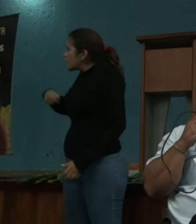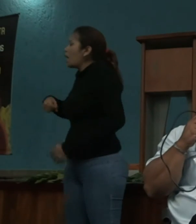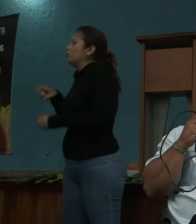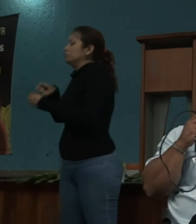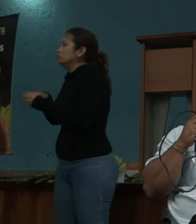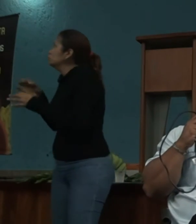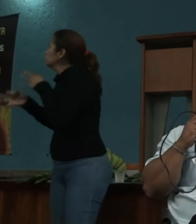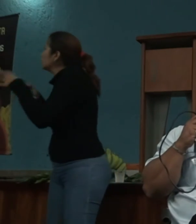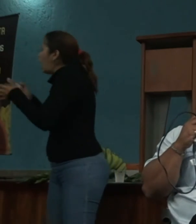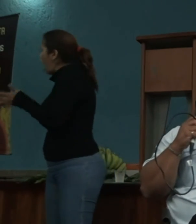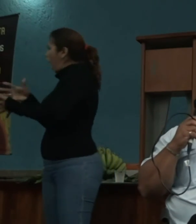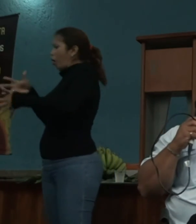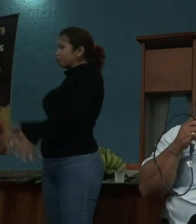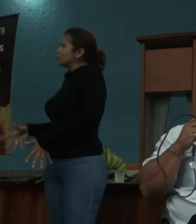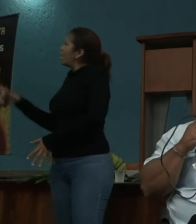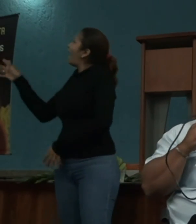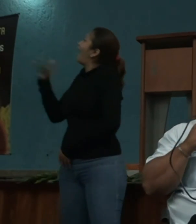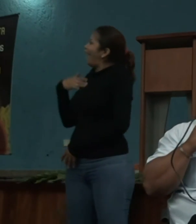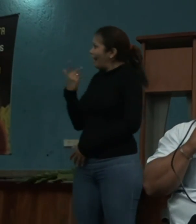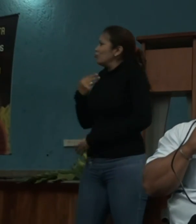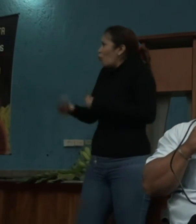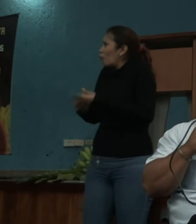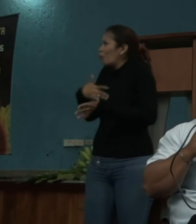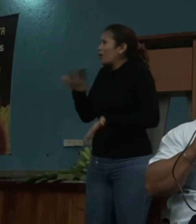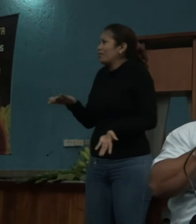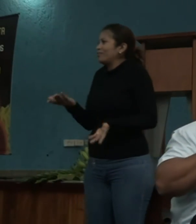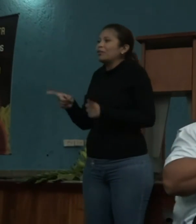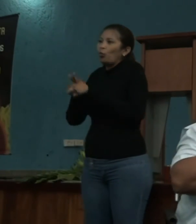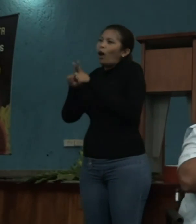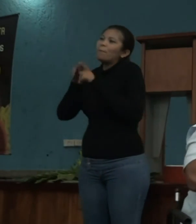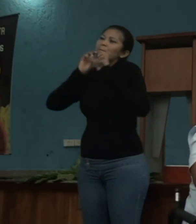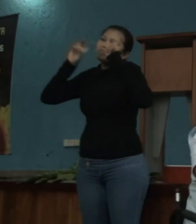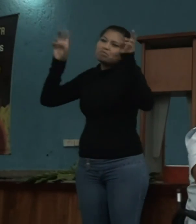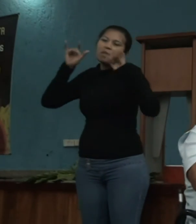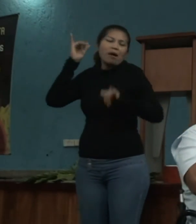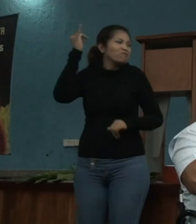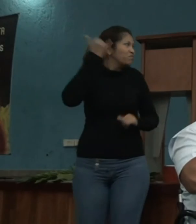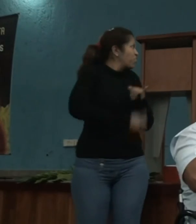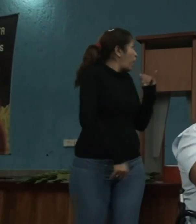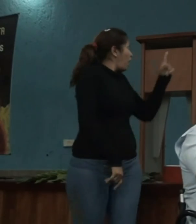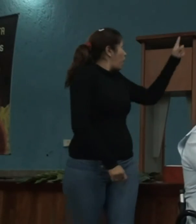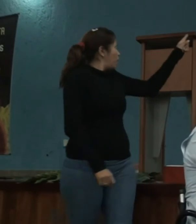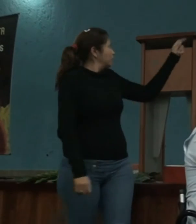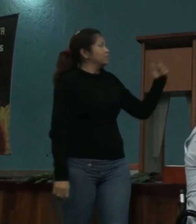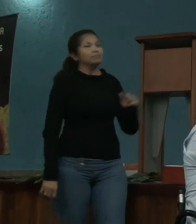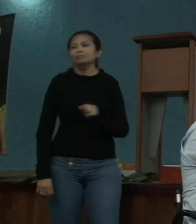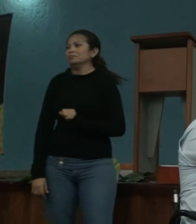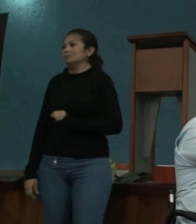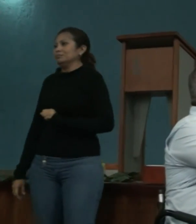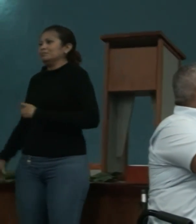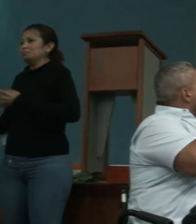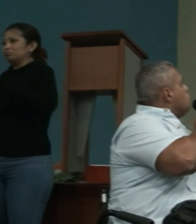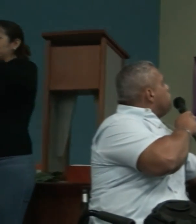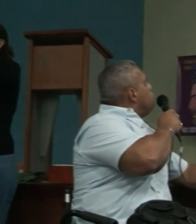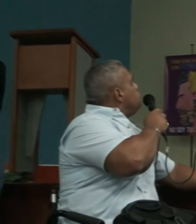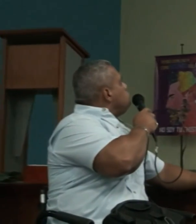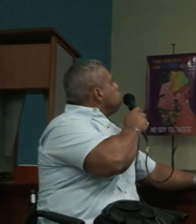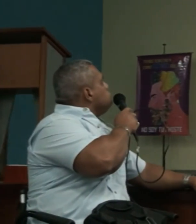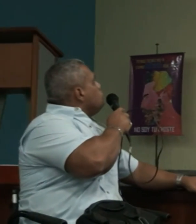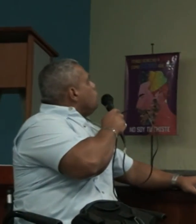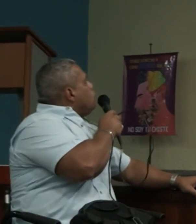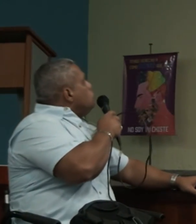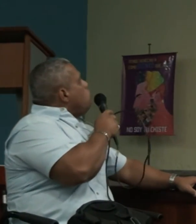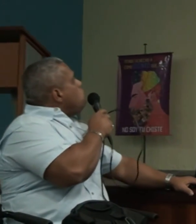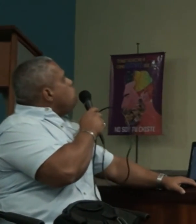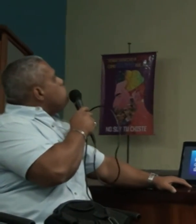están de mal. Entonces, yo aquí traje un mensaje final, porque esto me quiere, quitar mi tróngula.